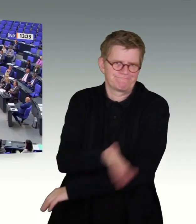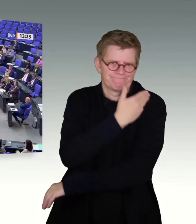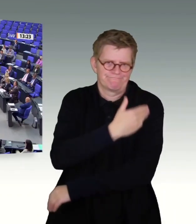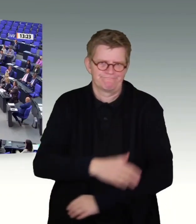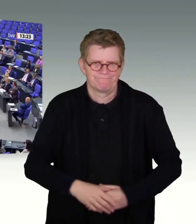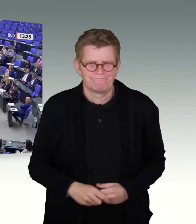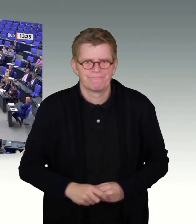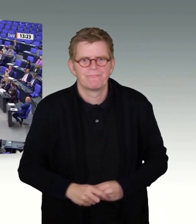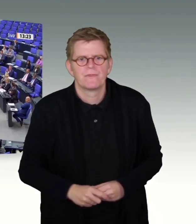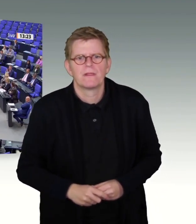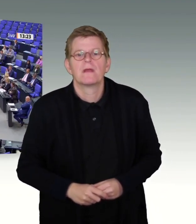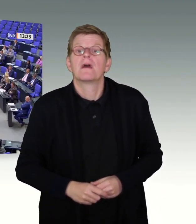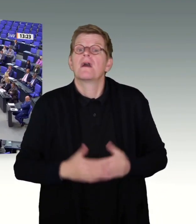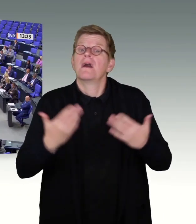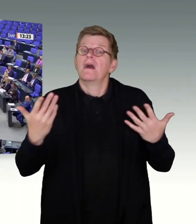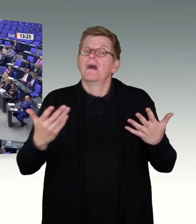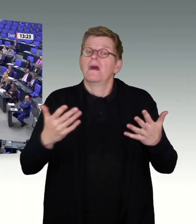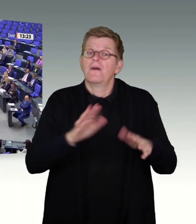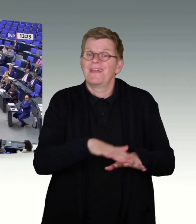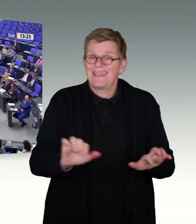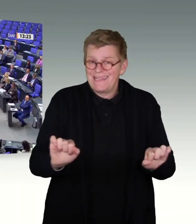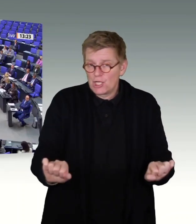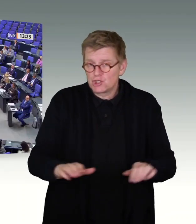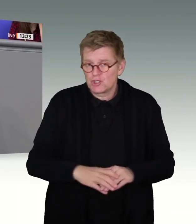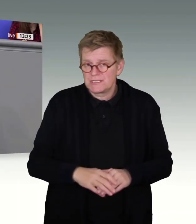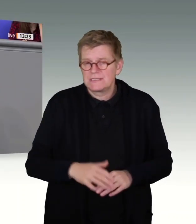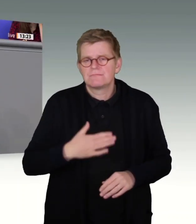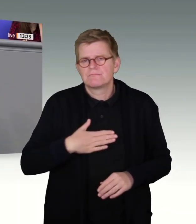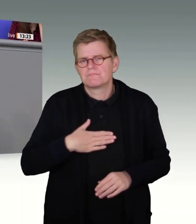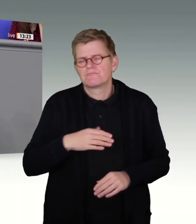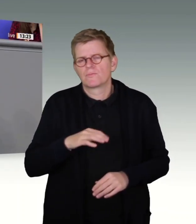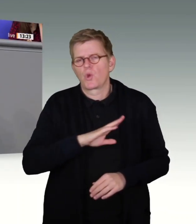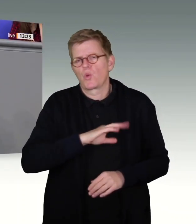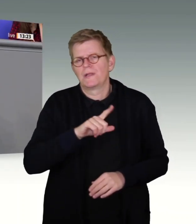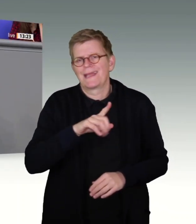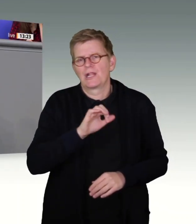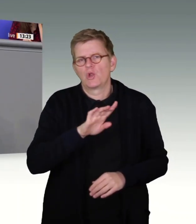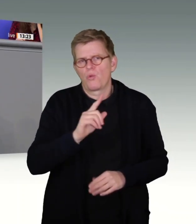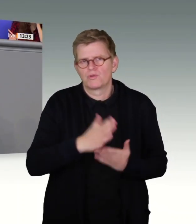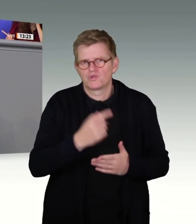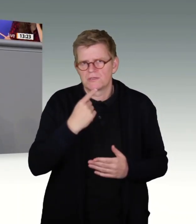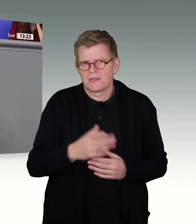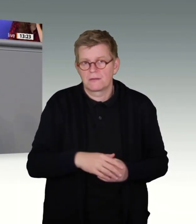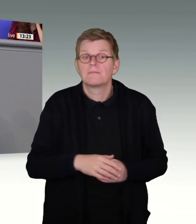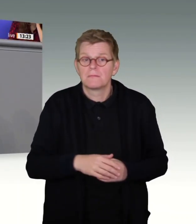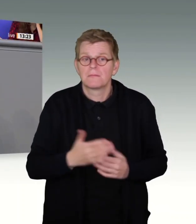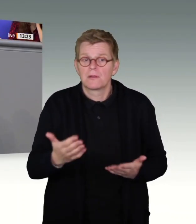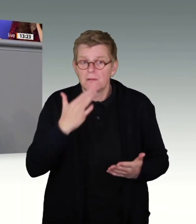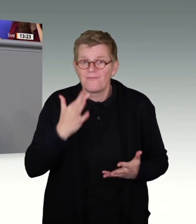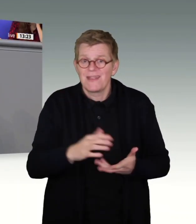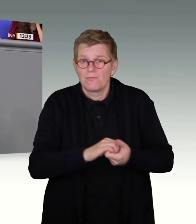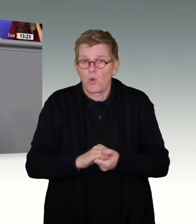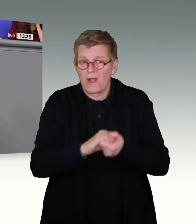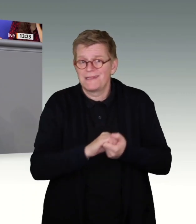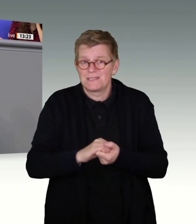Im Bereich des Kinderschutzes, meine Kollegin Lobb ist darauf schon eingegangen, hat sich diese Koalition viel vorgenommen. und es ist in der Tat in diesem Land auch viel zu tun, für uns alle.